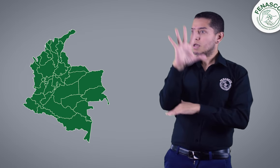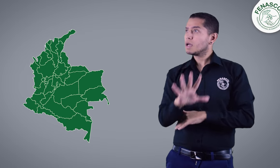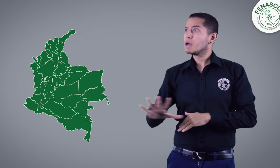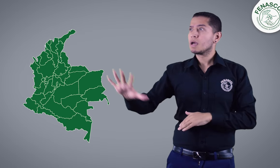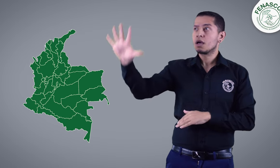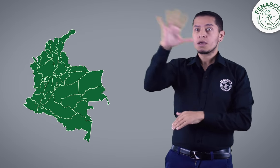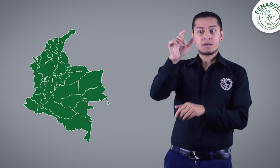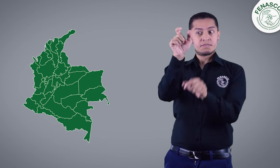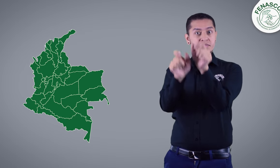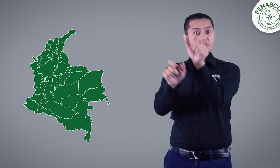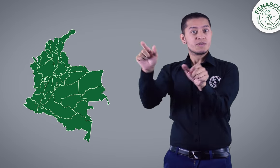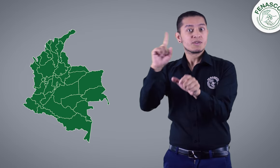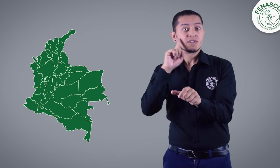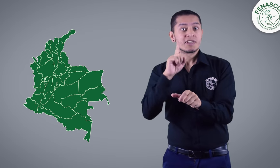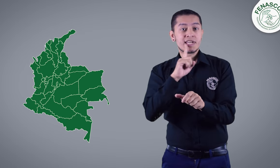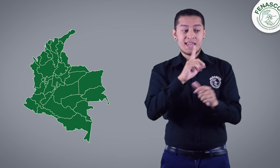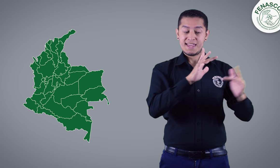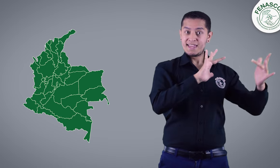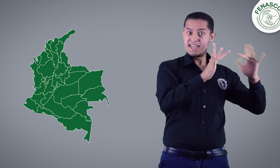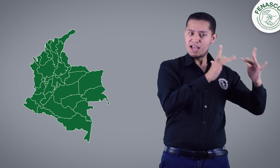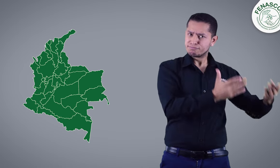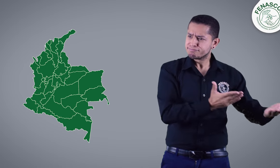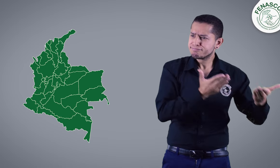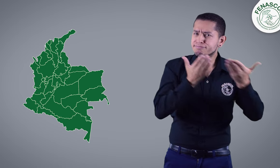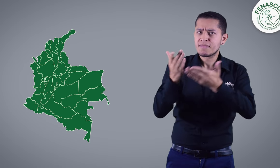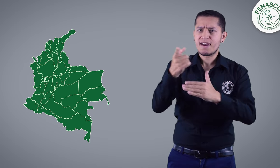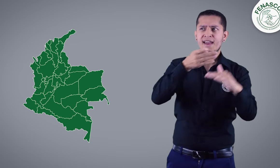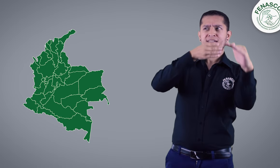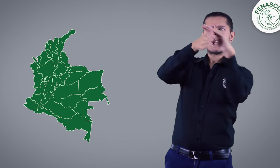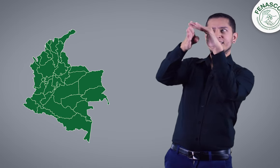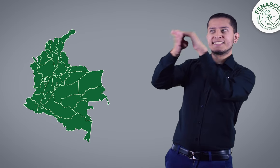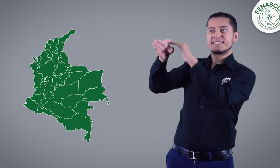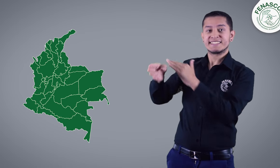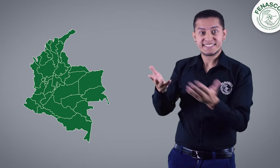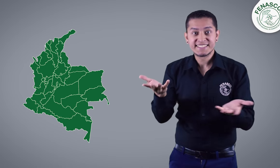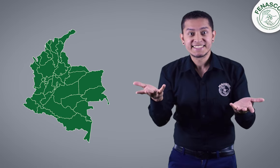Centro de Relevo. Accesibilidad para las personas sordas de Colombia.